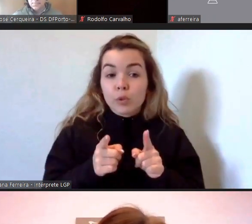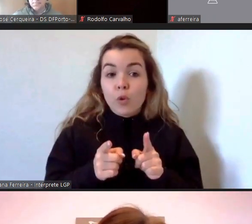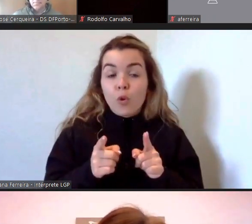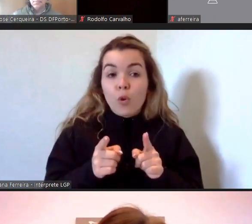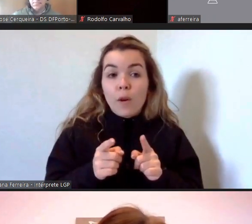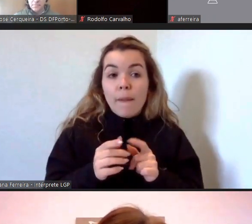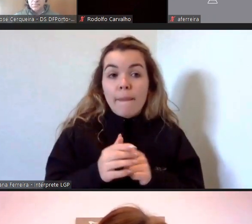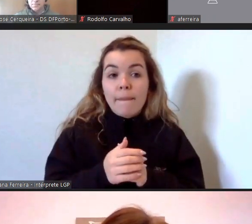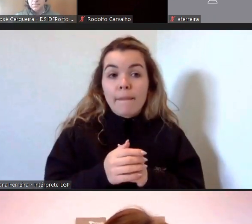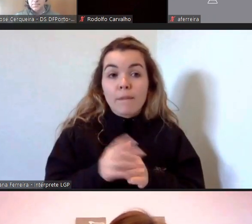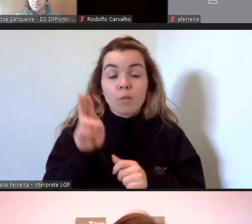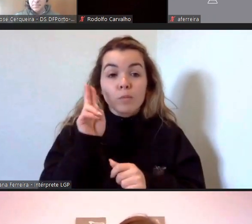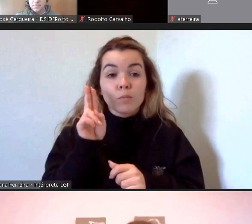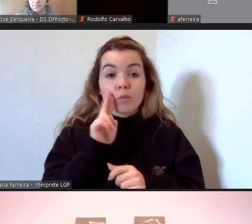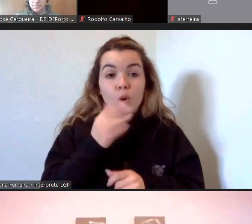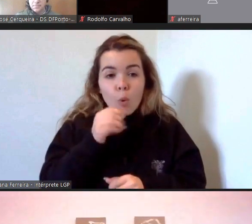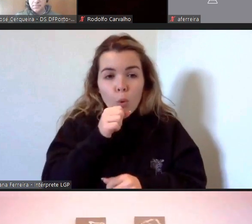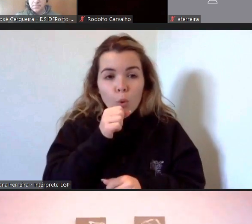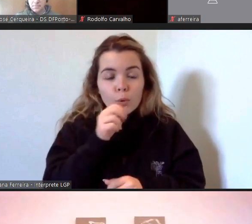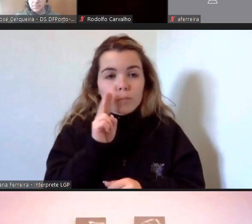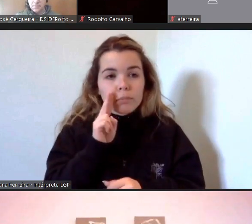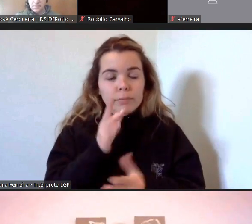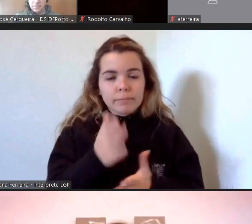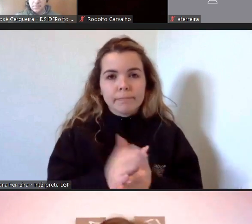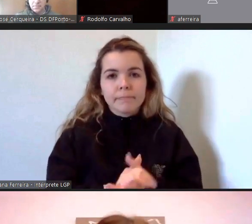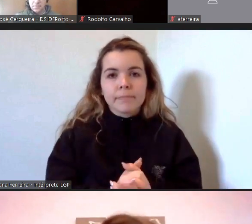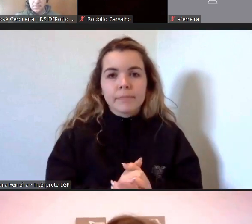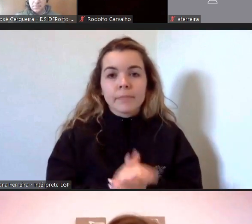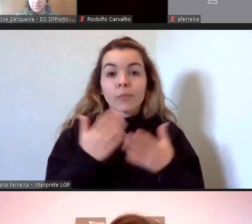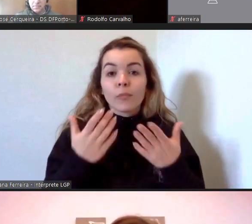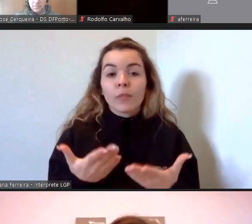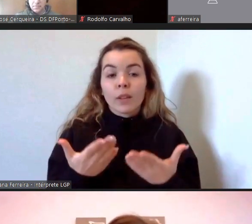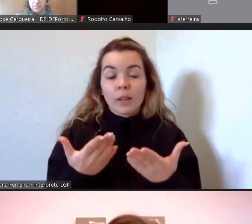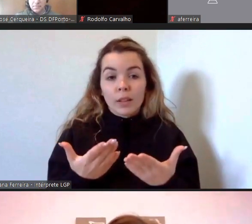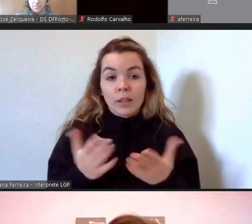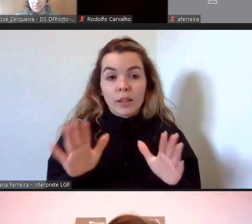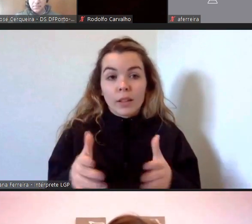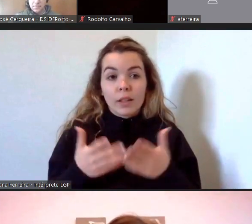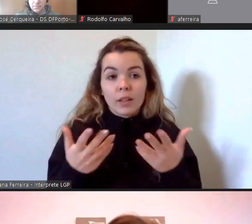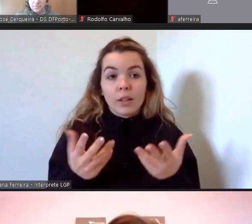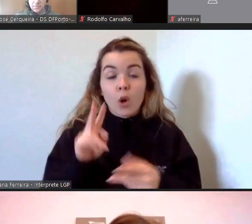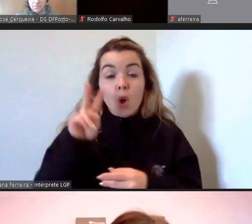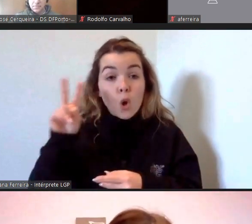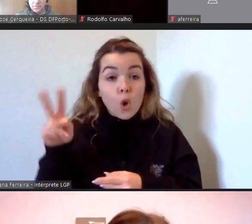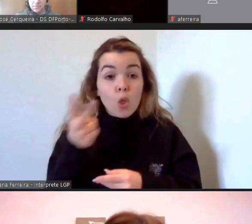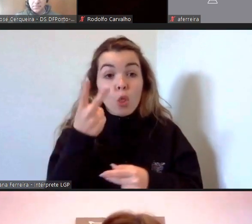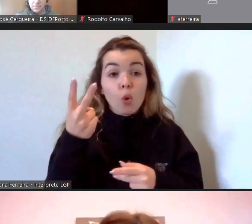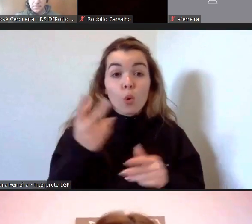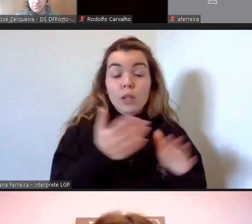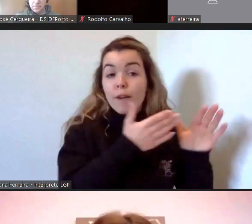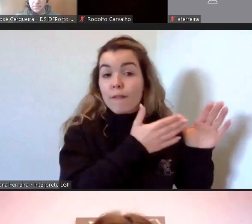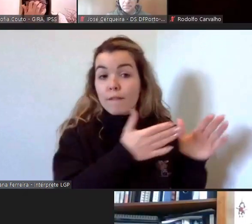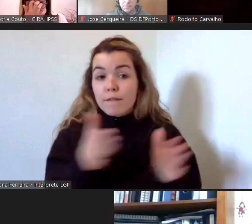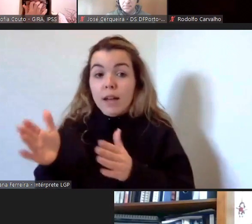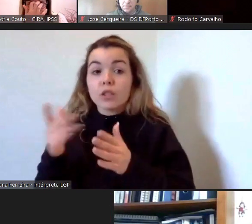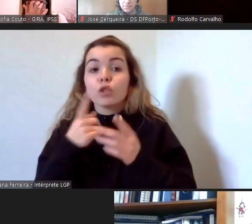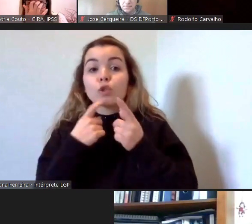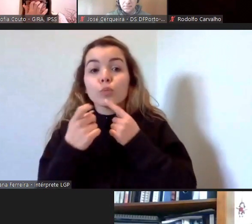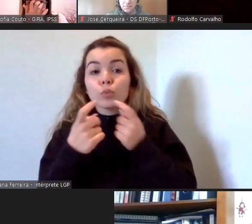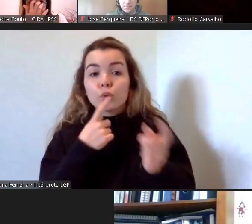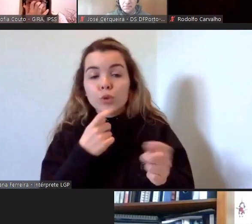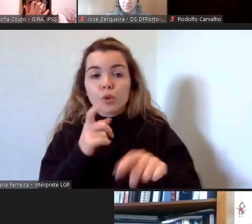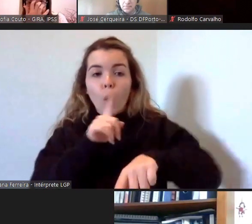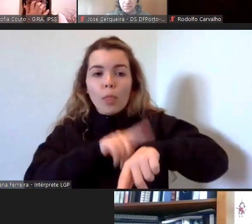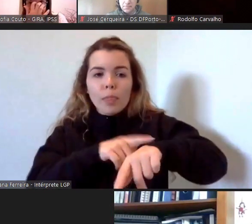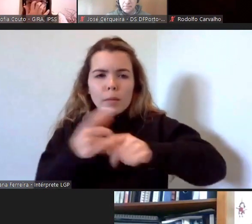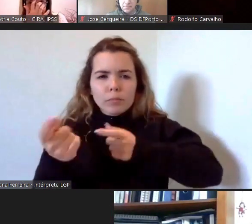peço desculpa fazer aqui a aglutinação de duas duas rondas de perguntas talvez por uma questão de tempo começaria